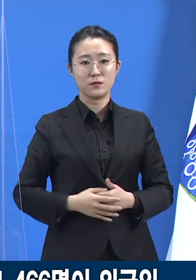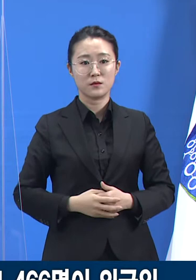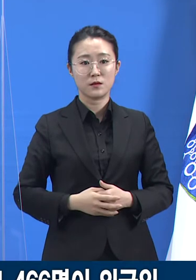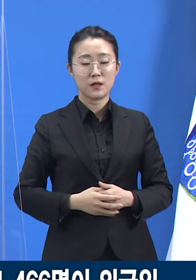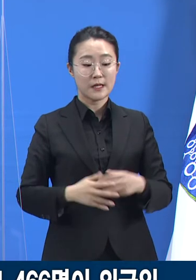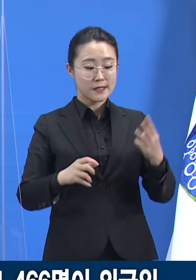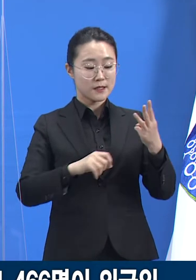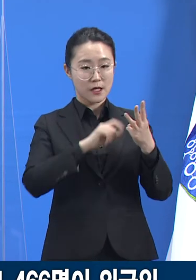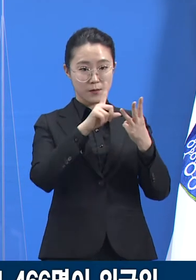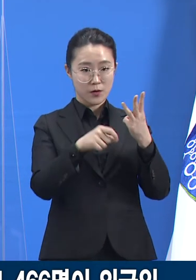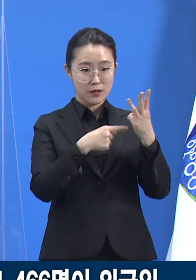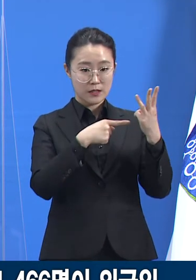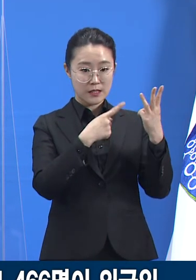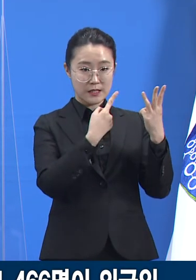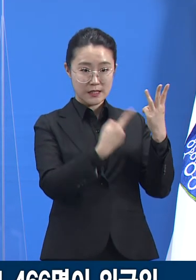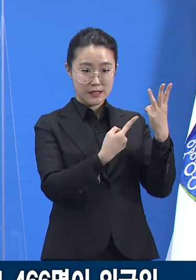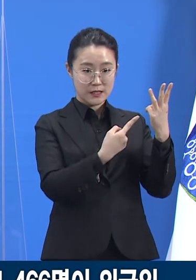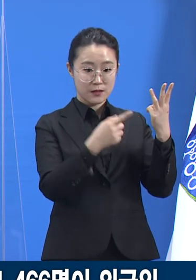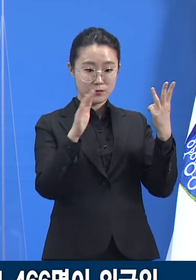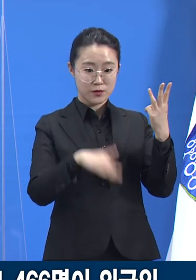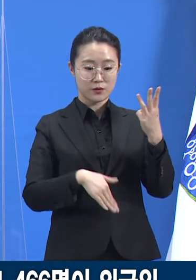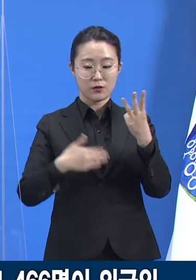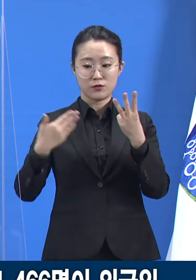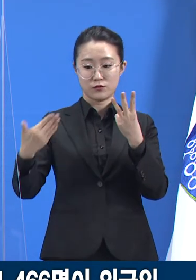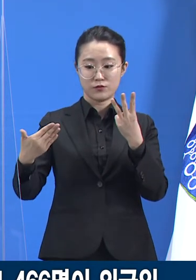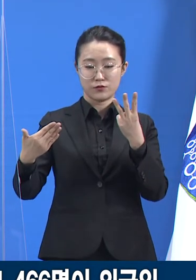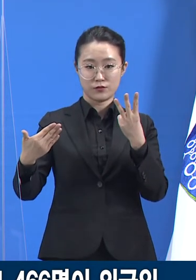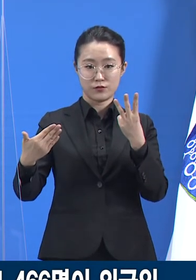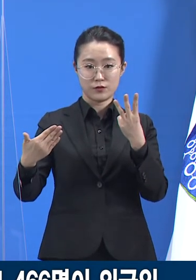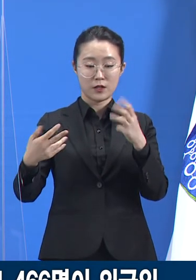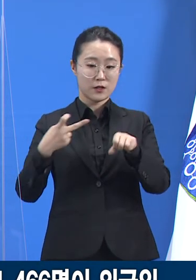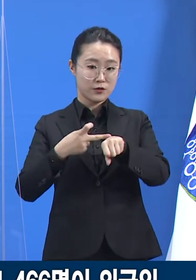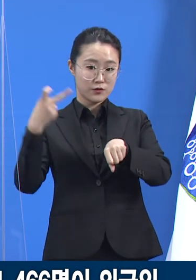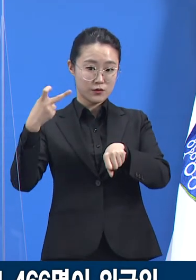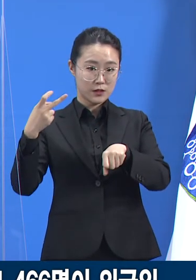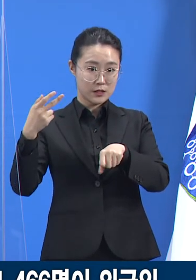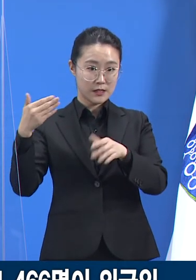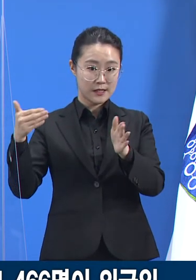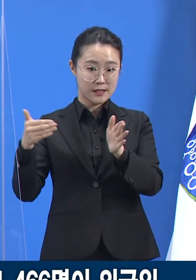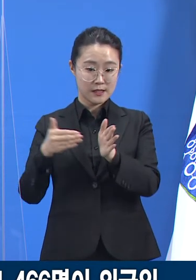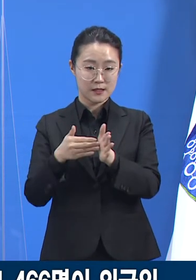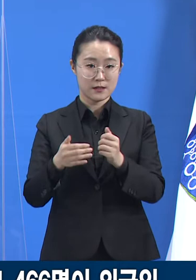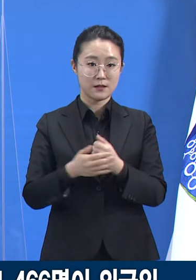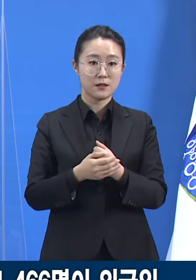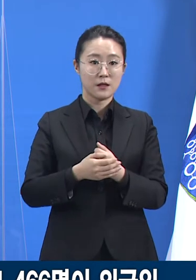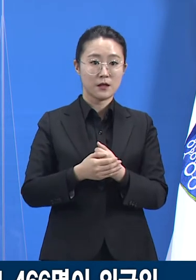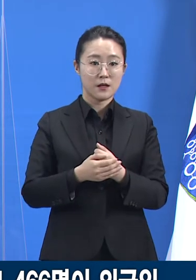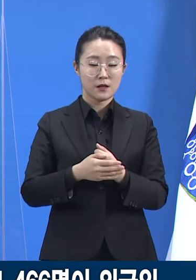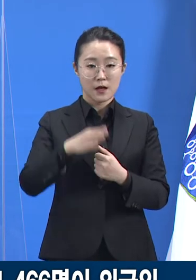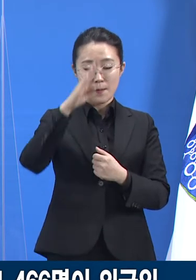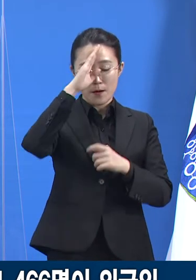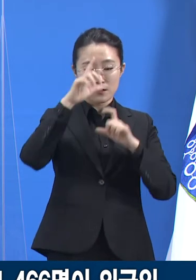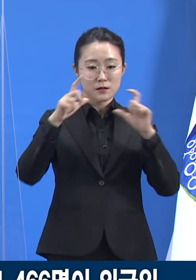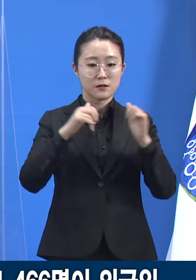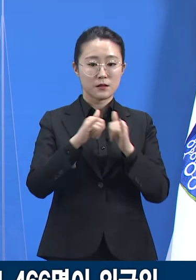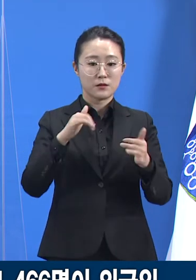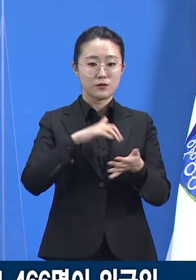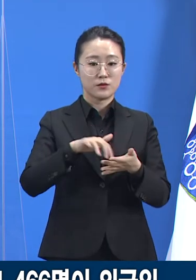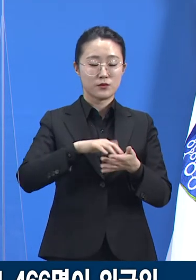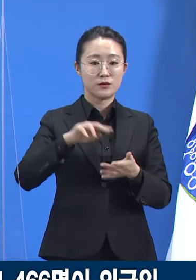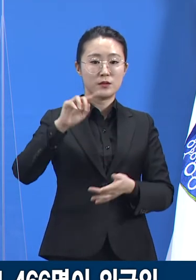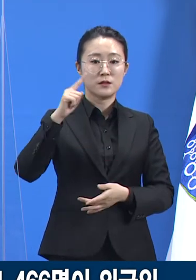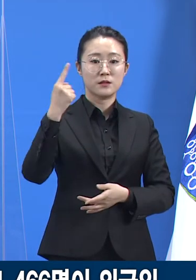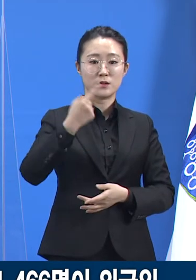3월 1일부터 3월 9일 12시까지 1,356명이 확진되었는데 그 중